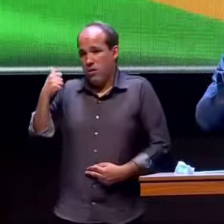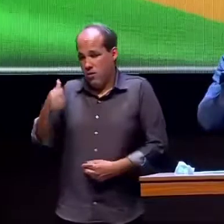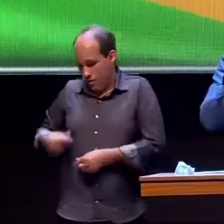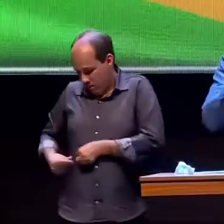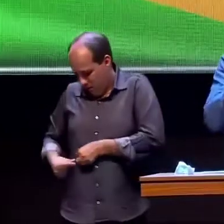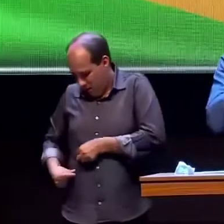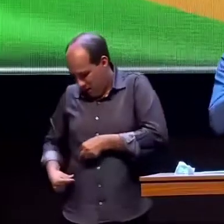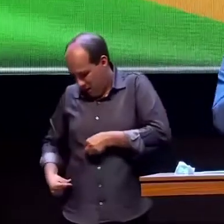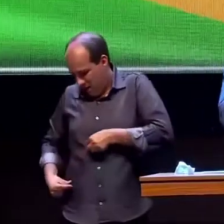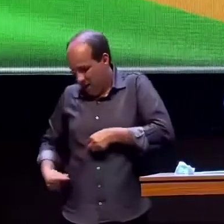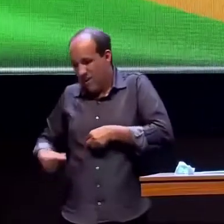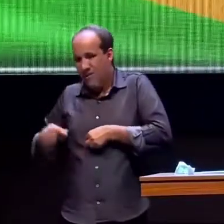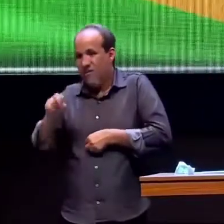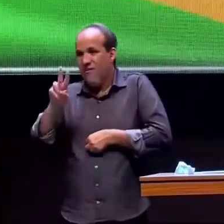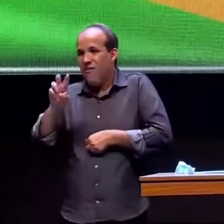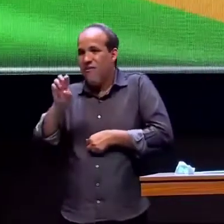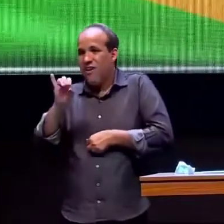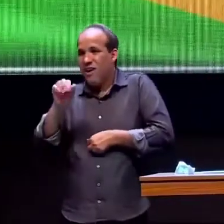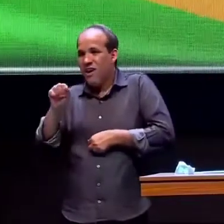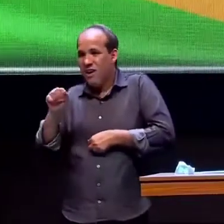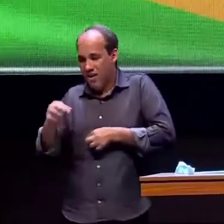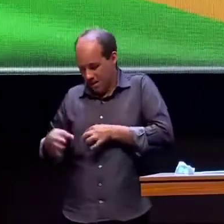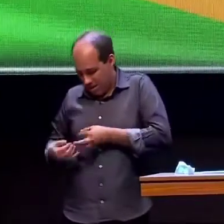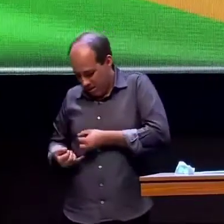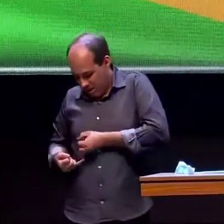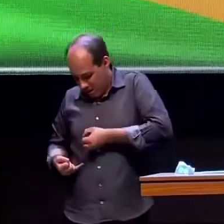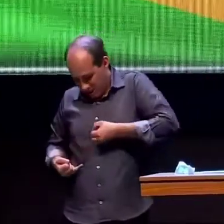capitais na região do coração